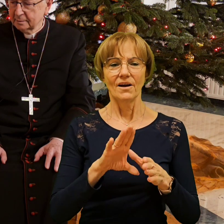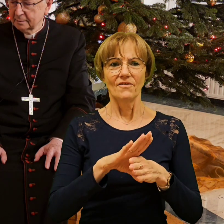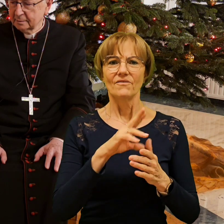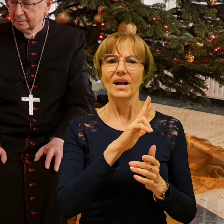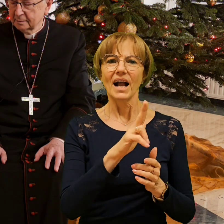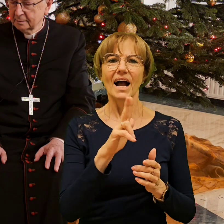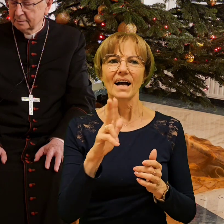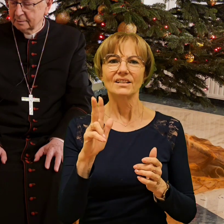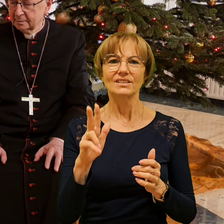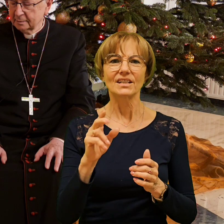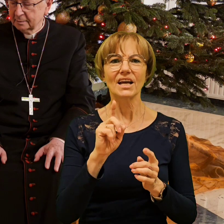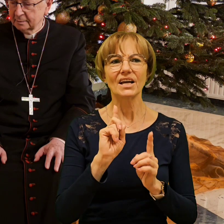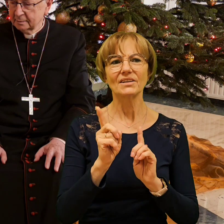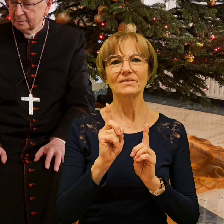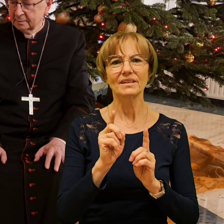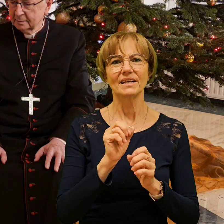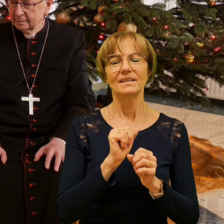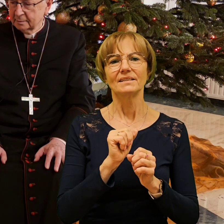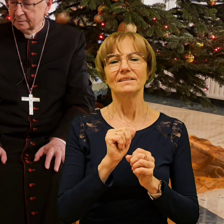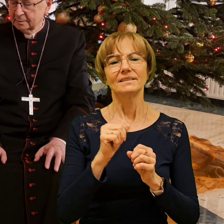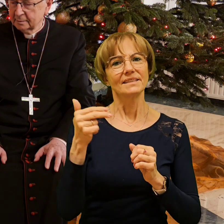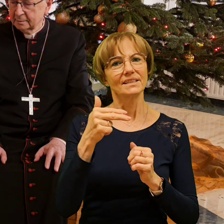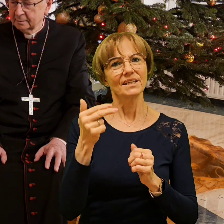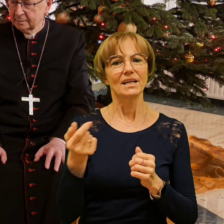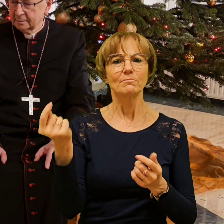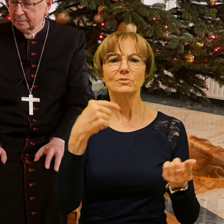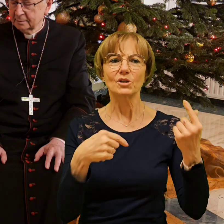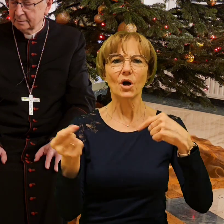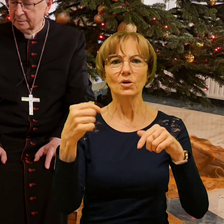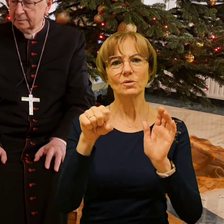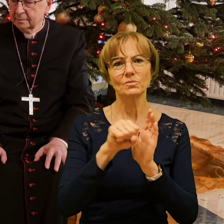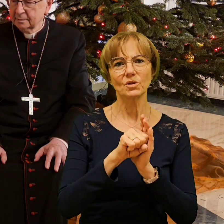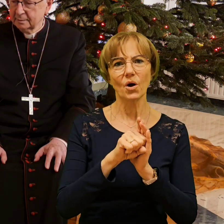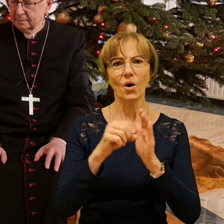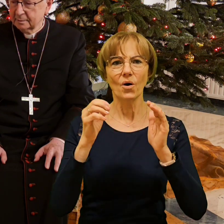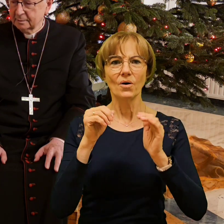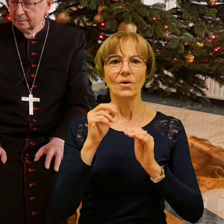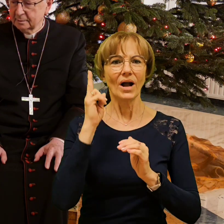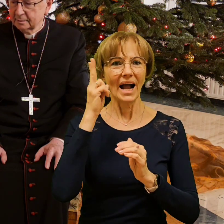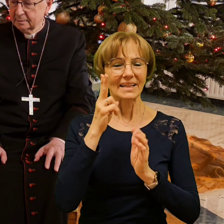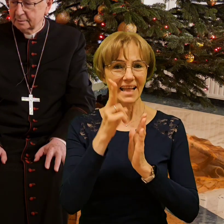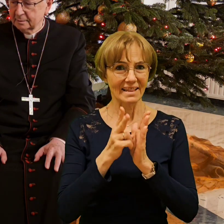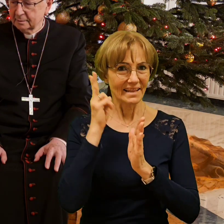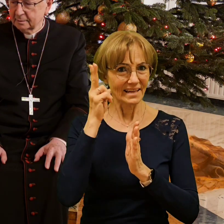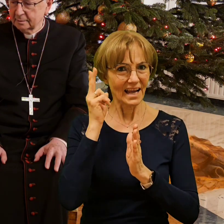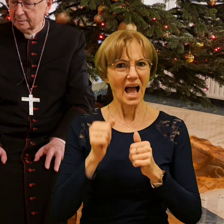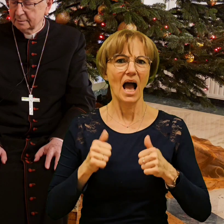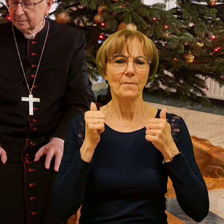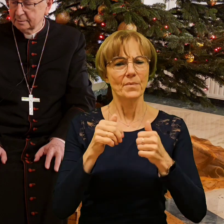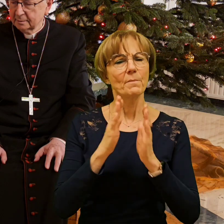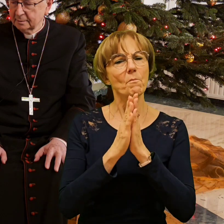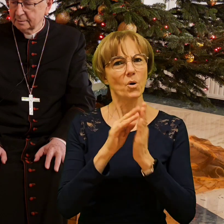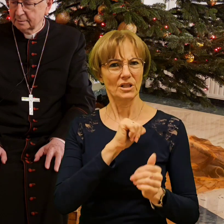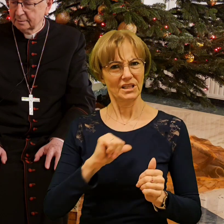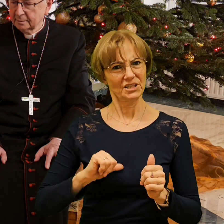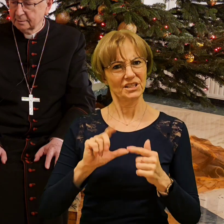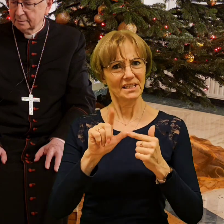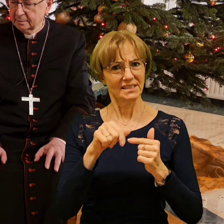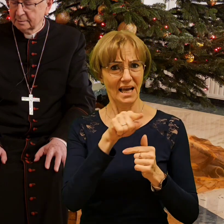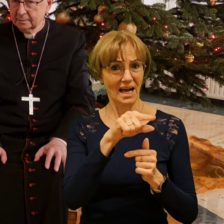W każde imieniny zjawiają się w katedrze, aby się modlić za swojego migającego pasterza. W tym roku